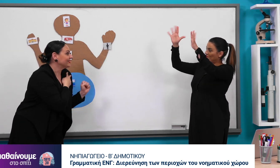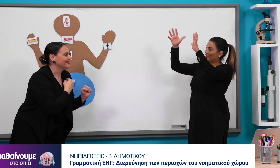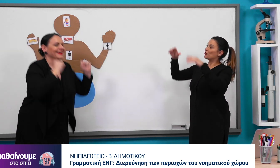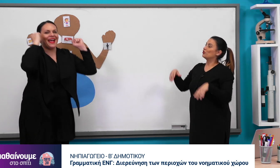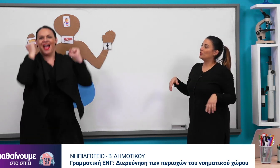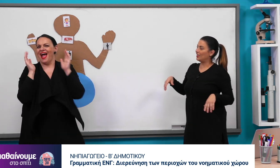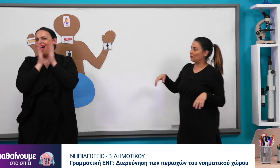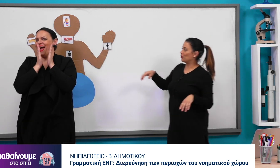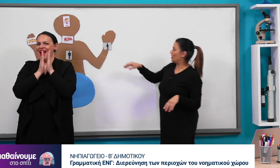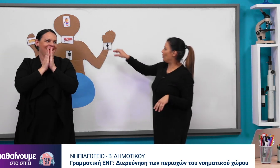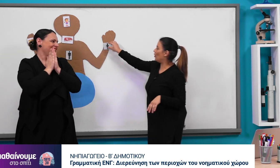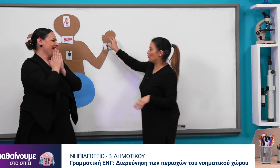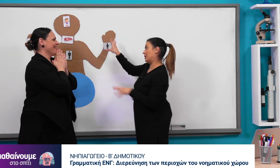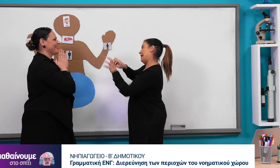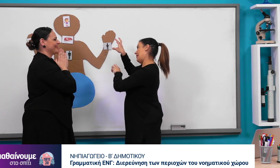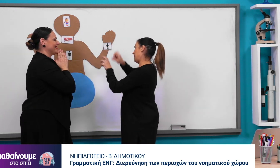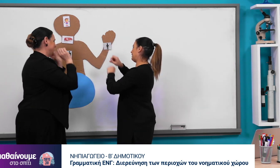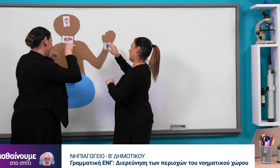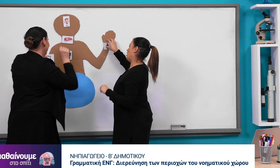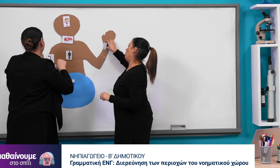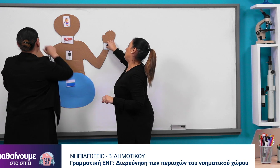Σωστή, σωστή, ολόσωστή. Θα τα βγάλουμε.